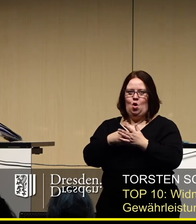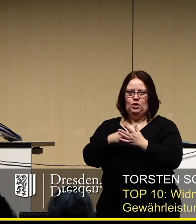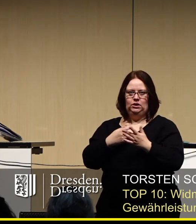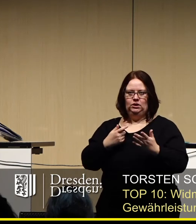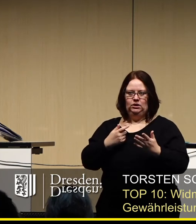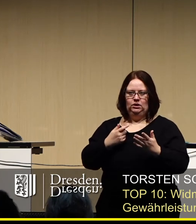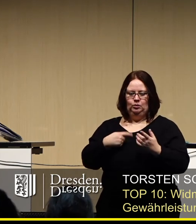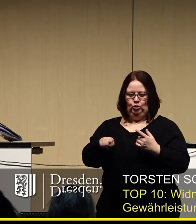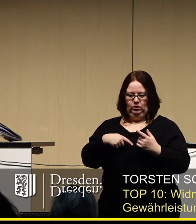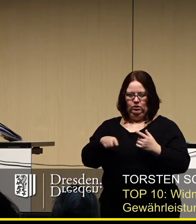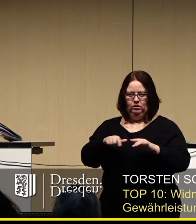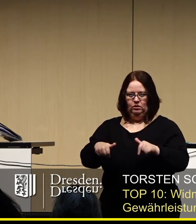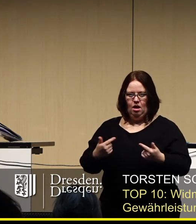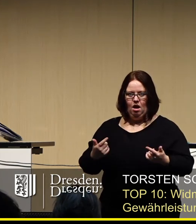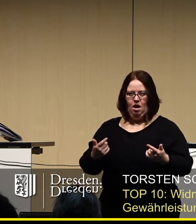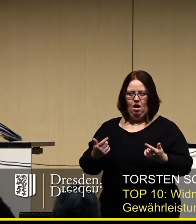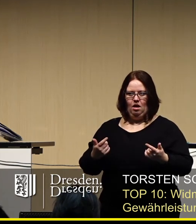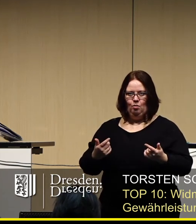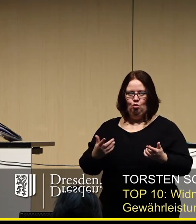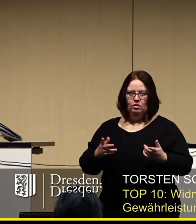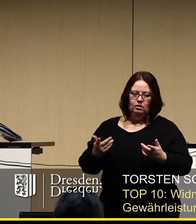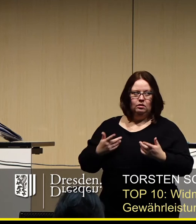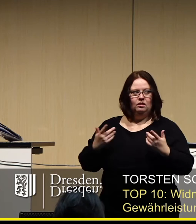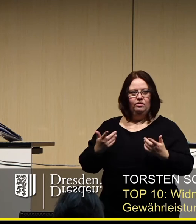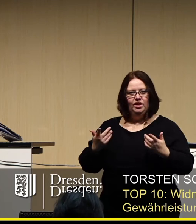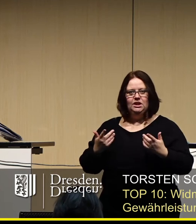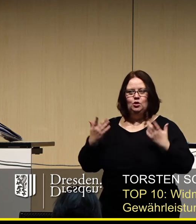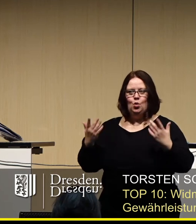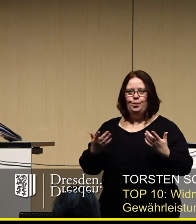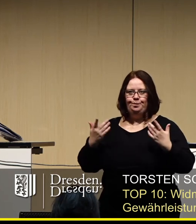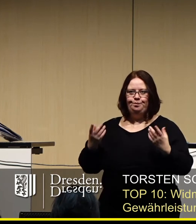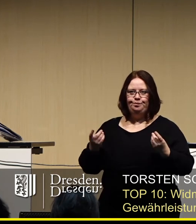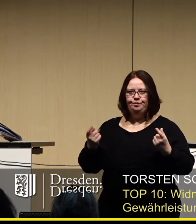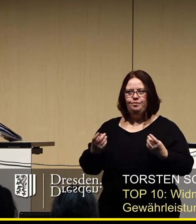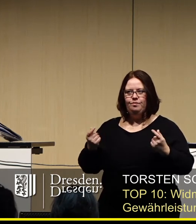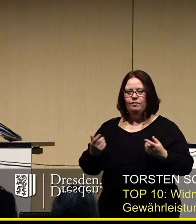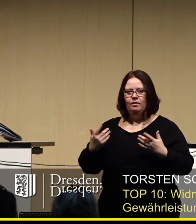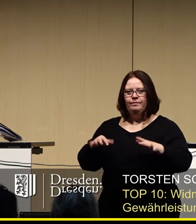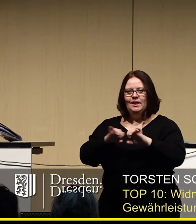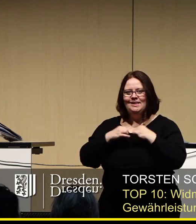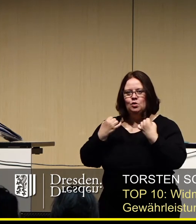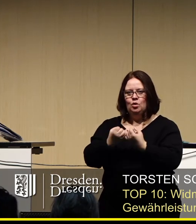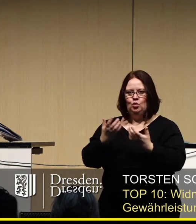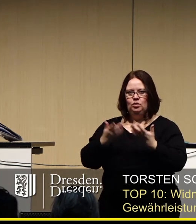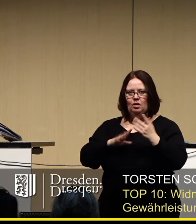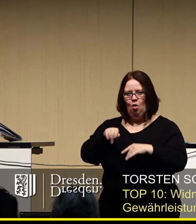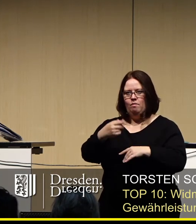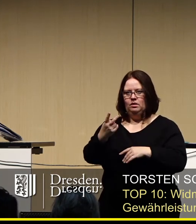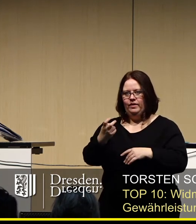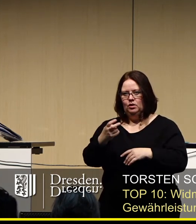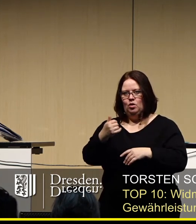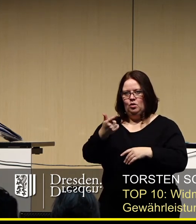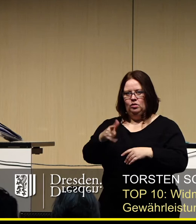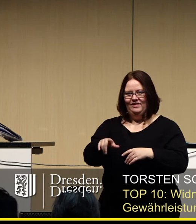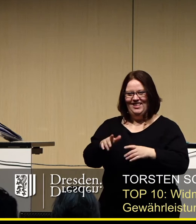auch letzten Endes kommen, unter der Voraussetzung, unter dem sozusagen, unter der Situation dann, dass es auch am 20. oder